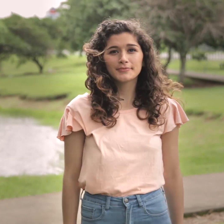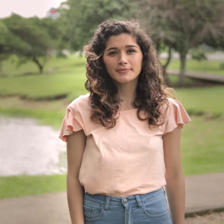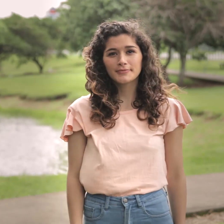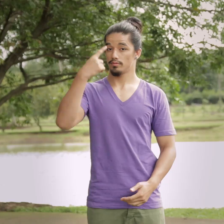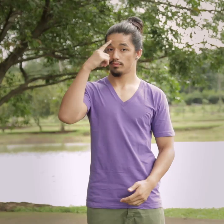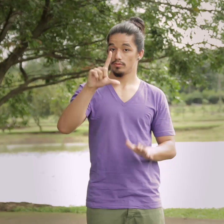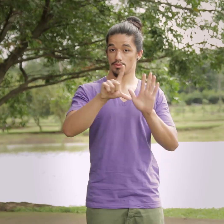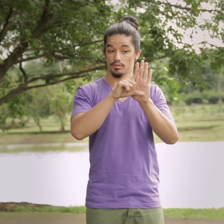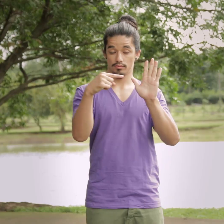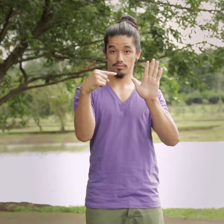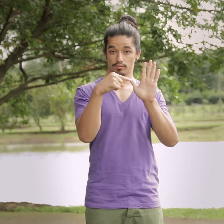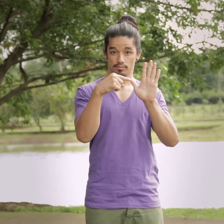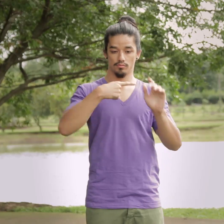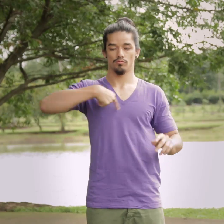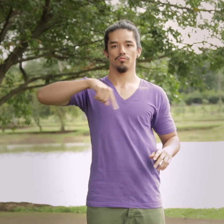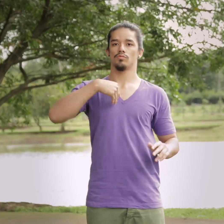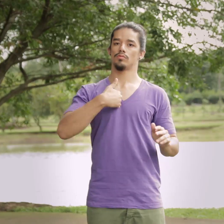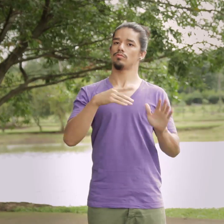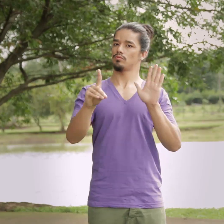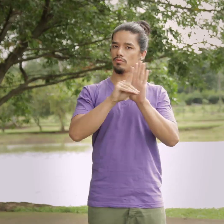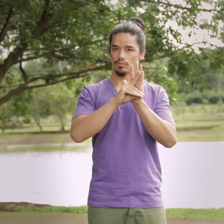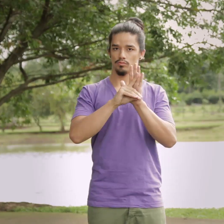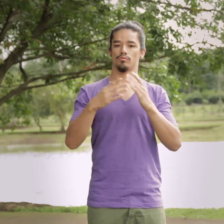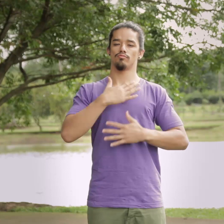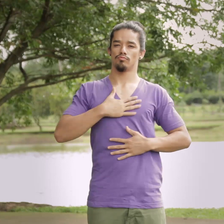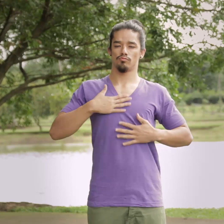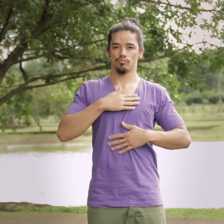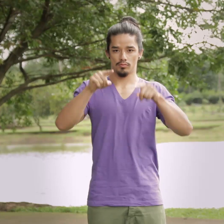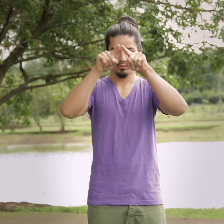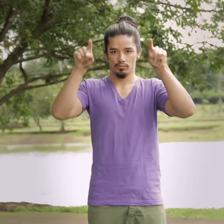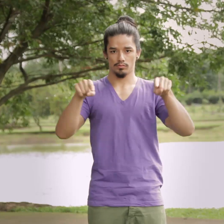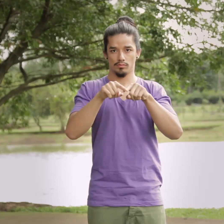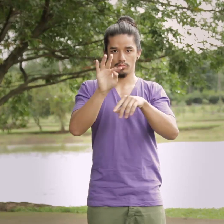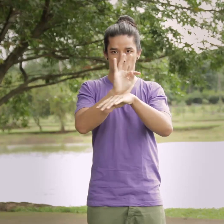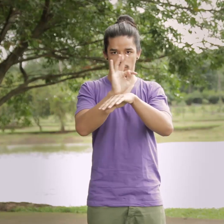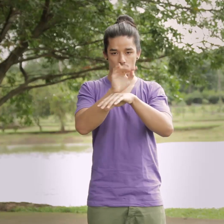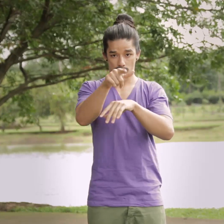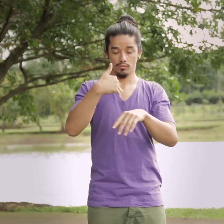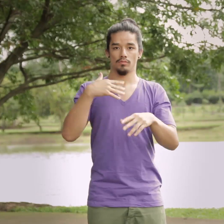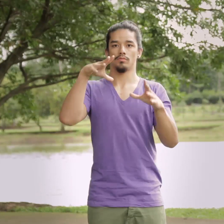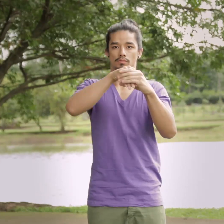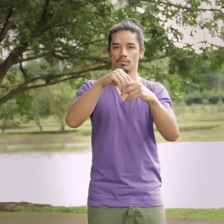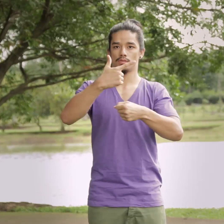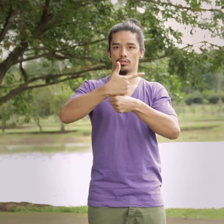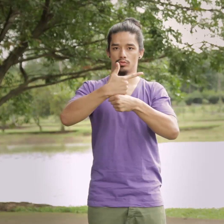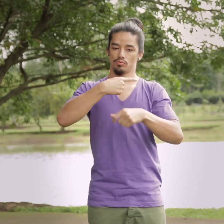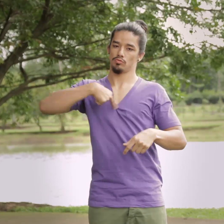aparte. Por ley, nosotros tenemos el derecho a disfrutar de la televisión con lesco, que es